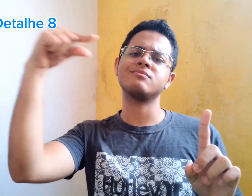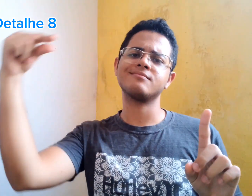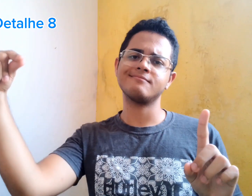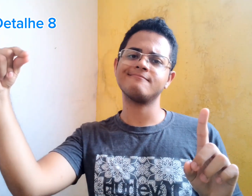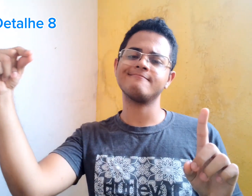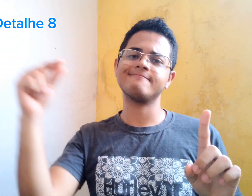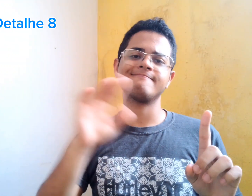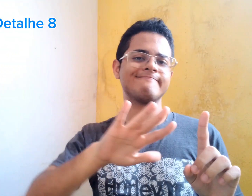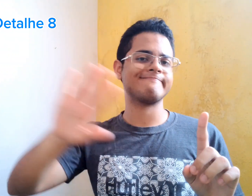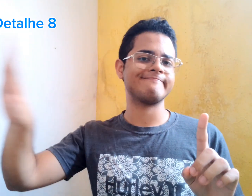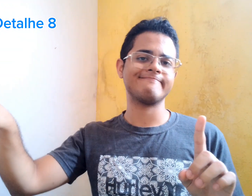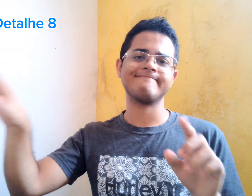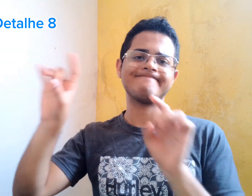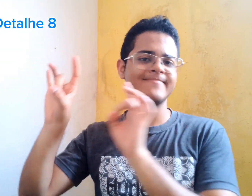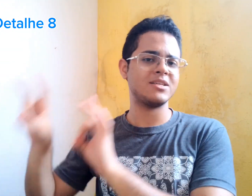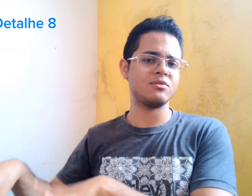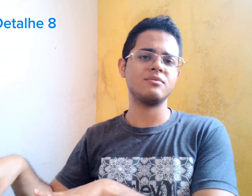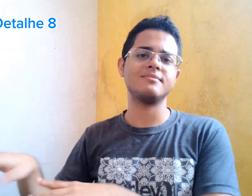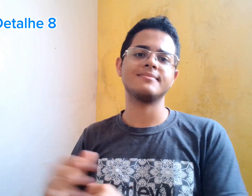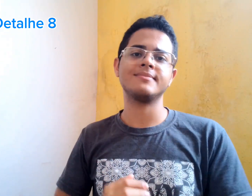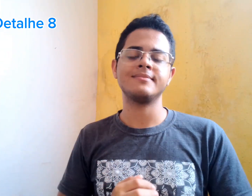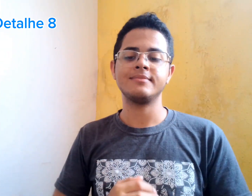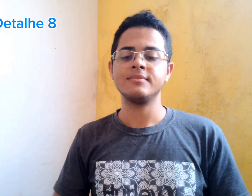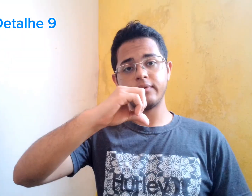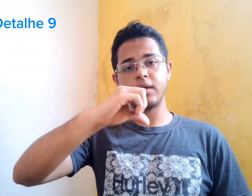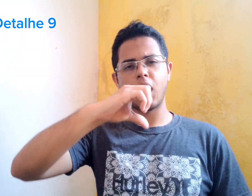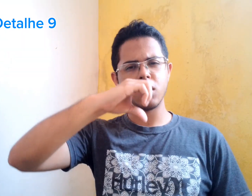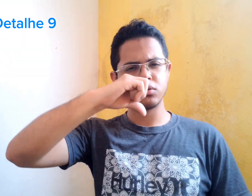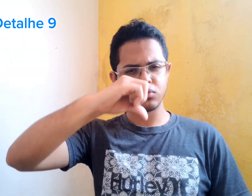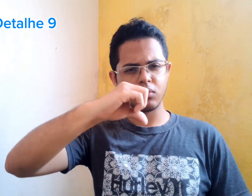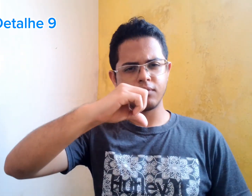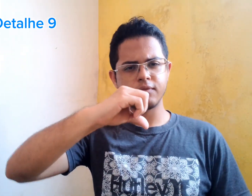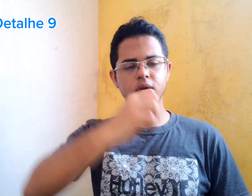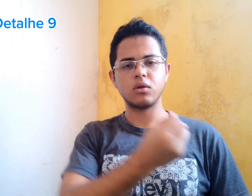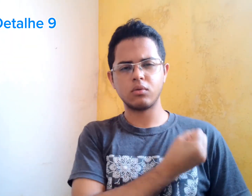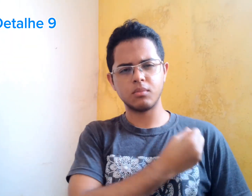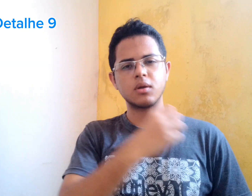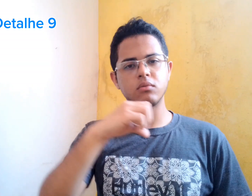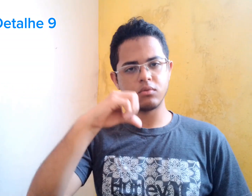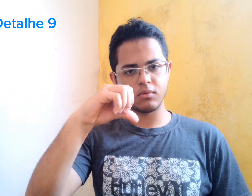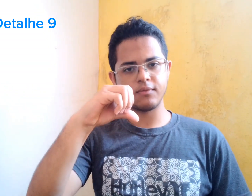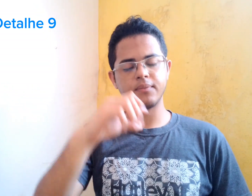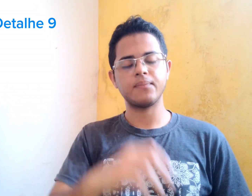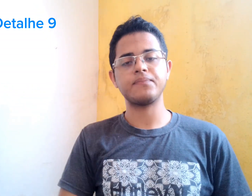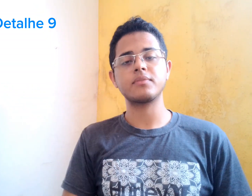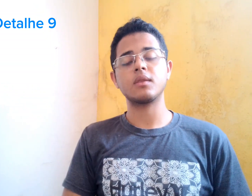Tinha deixado ela. O nome da Itália... É que...